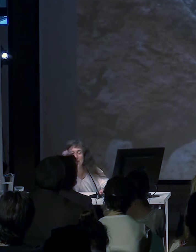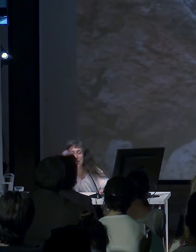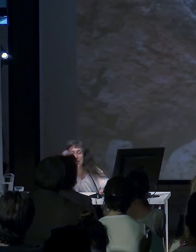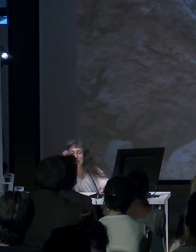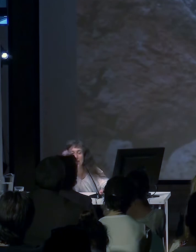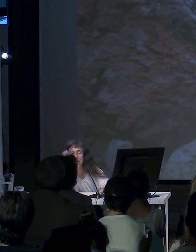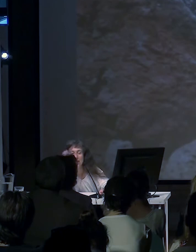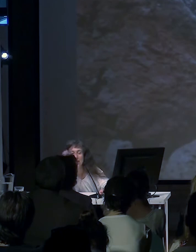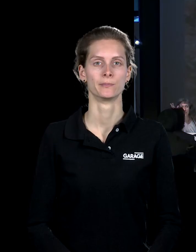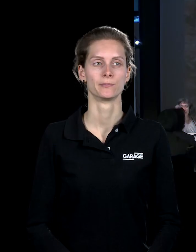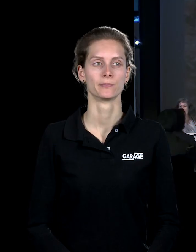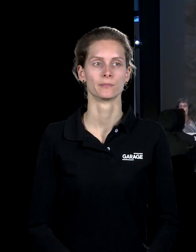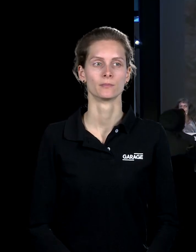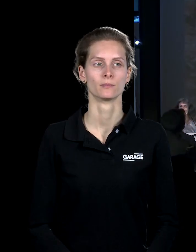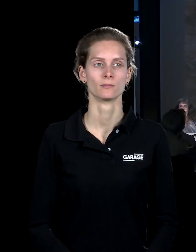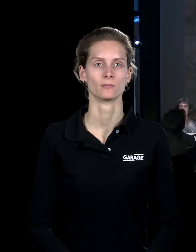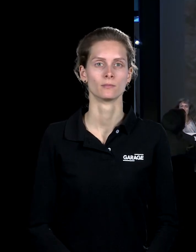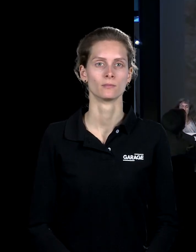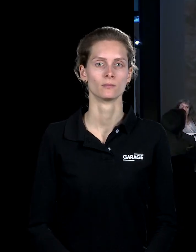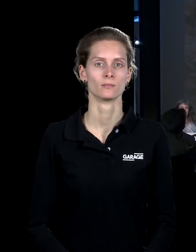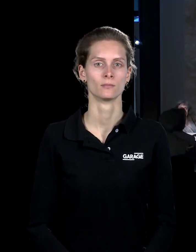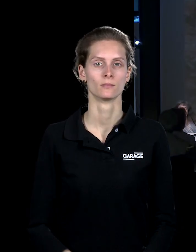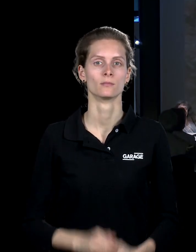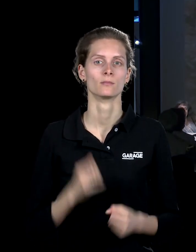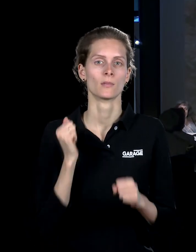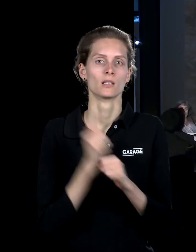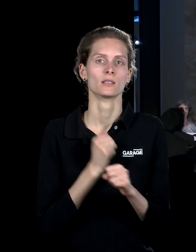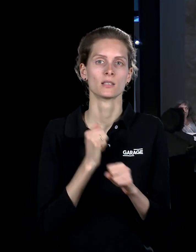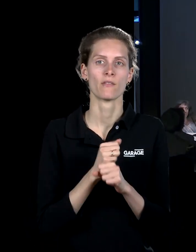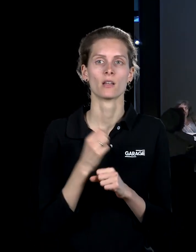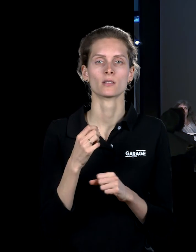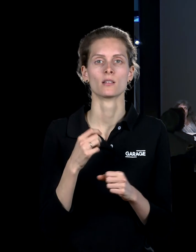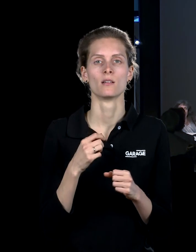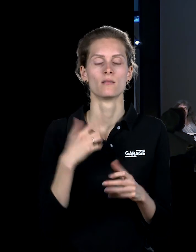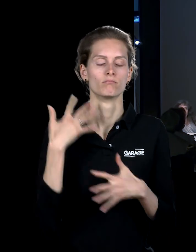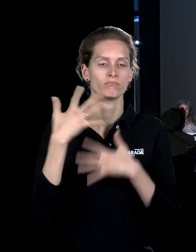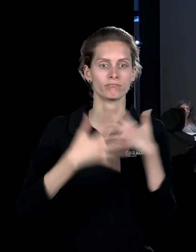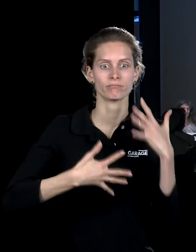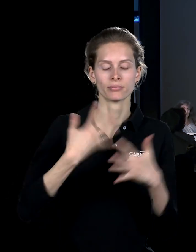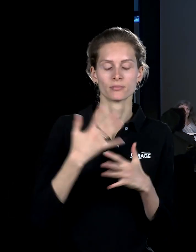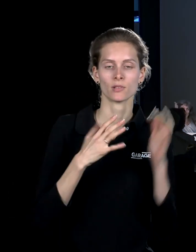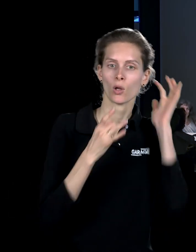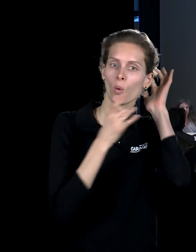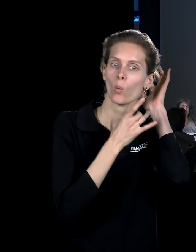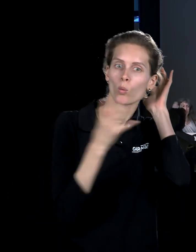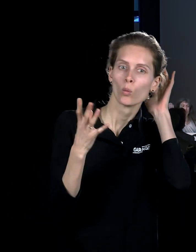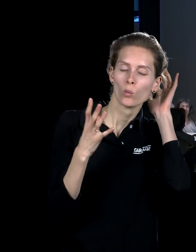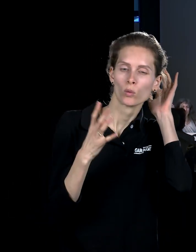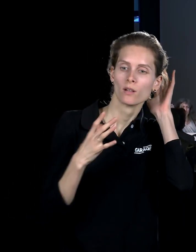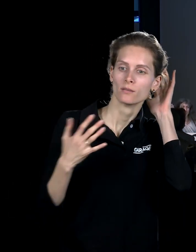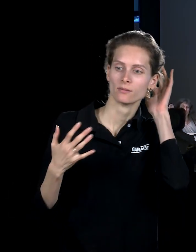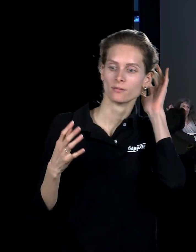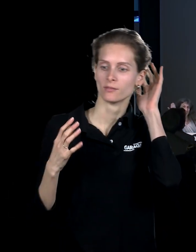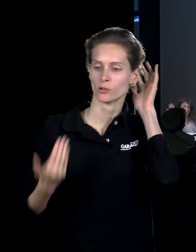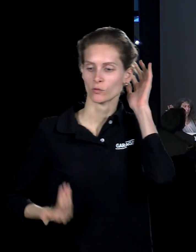за камнями голубой. И создавать такой удивительный симбиоз культурного и природного мира или культура, которая вросла